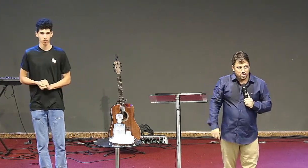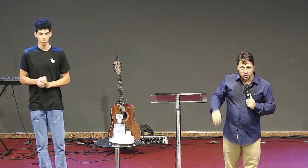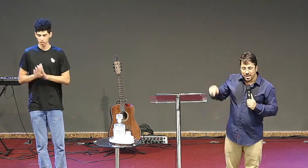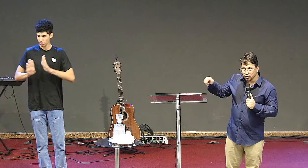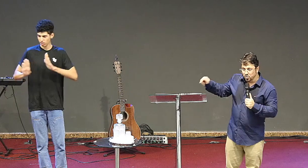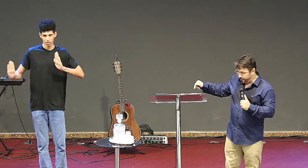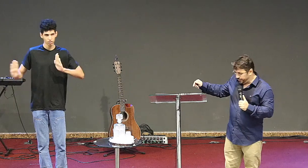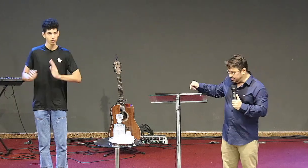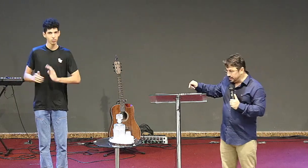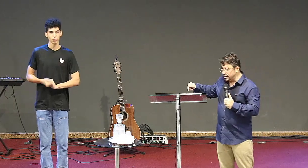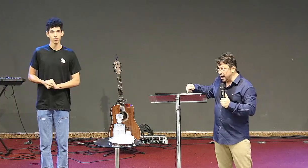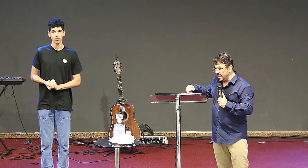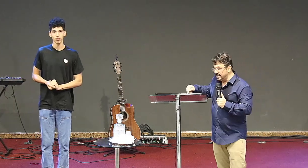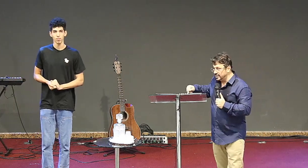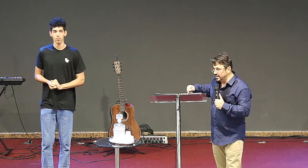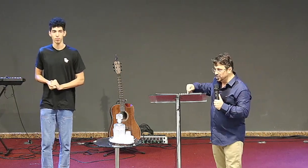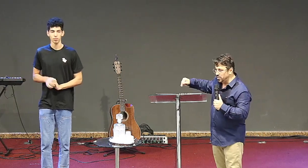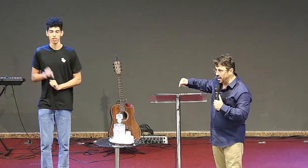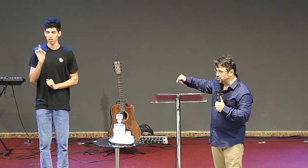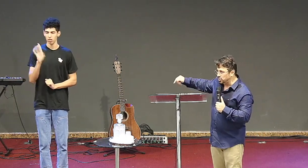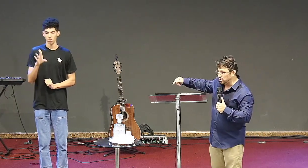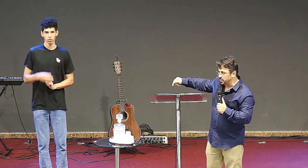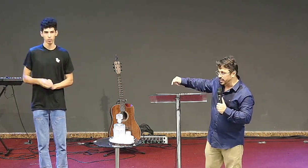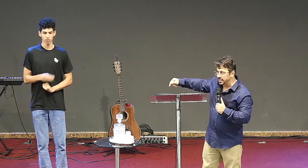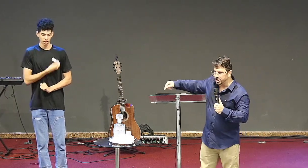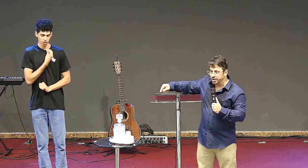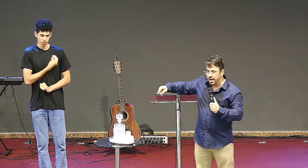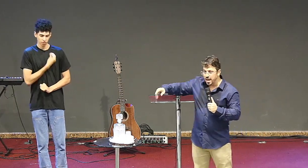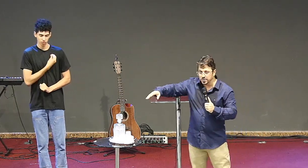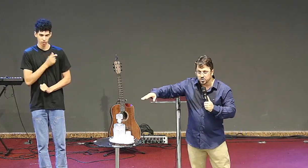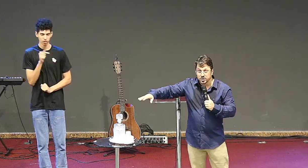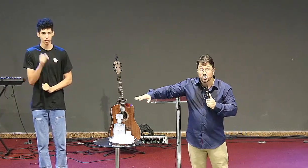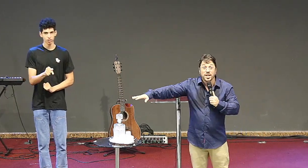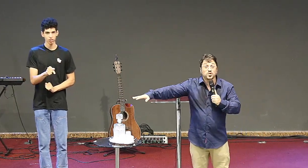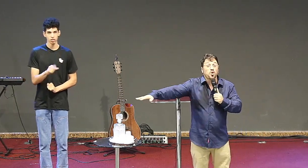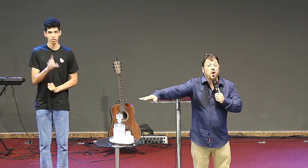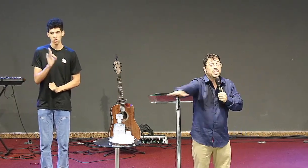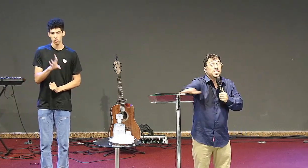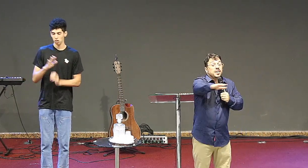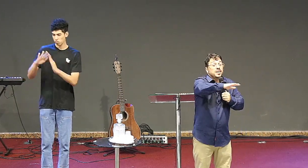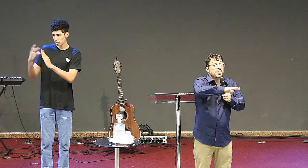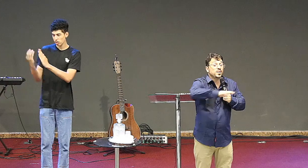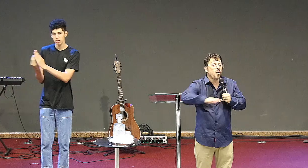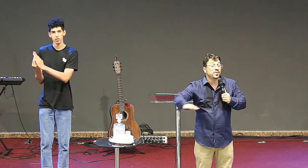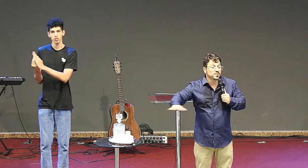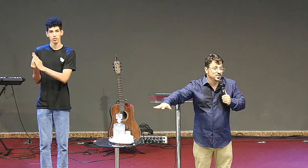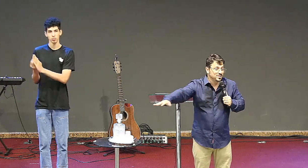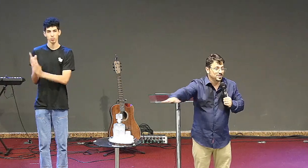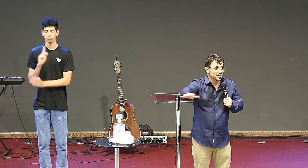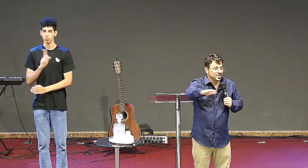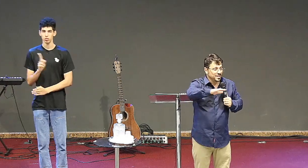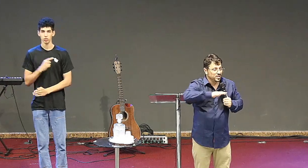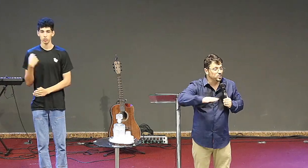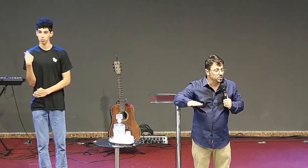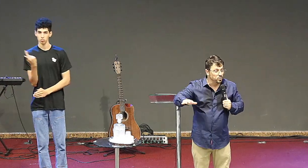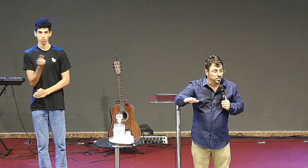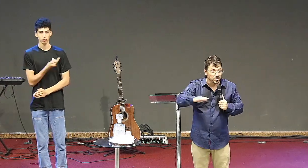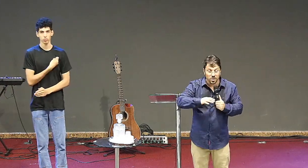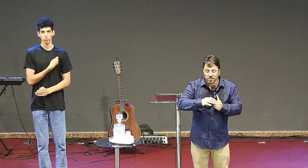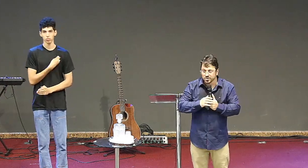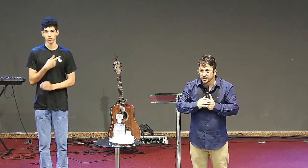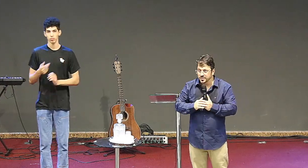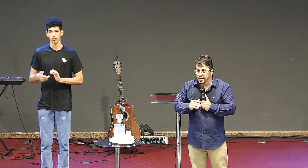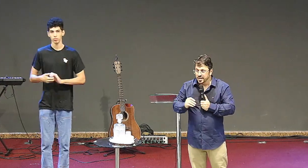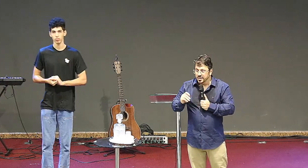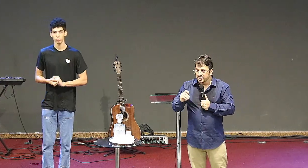isso não é sobre a vida desse cara isso não é só sobre a igreja de Éfeso isso é sobre nós isso é sobre